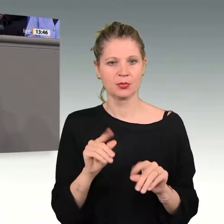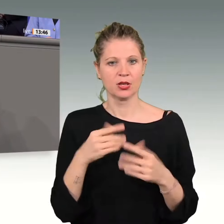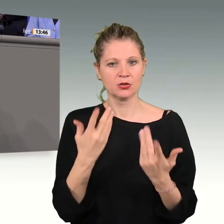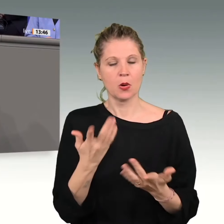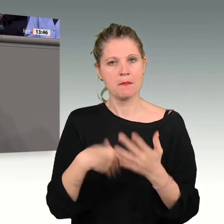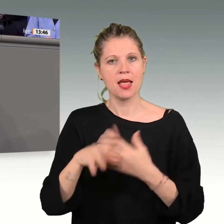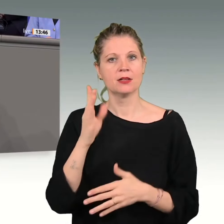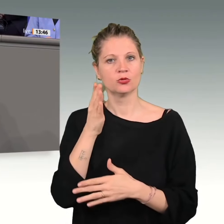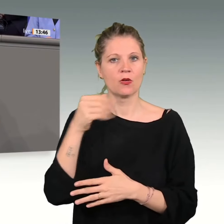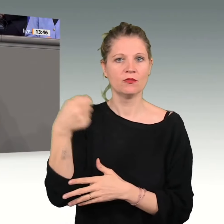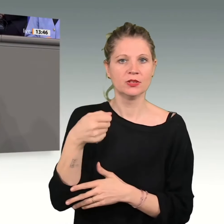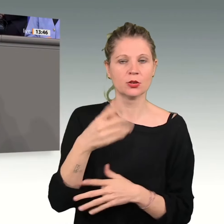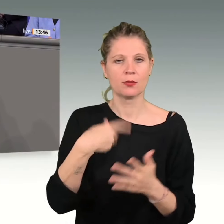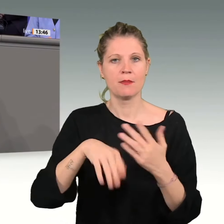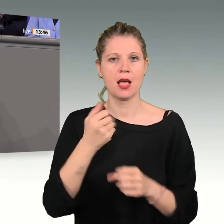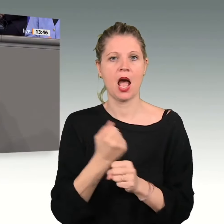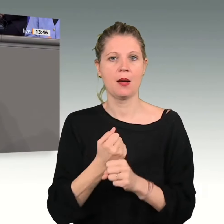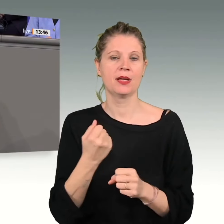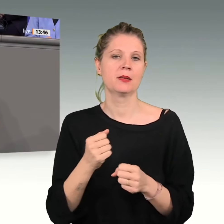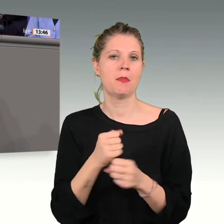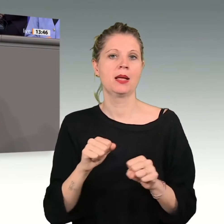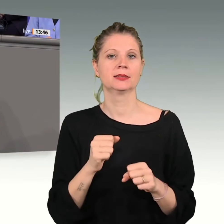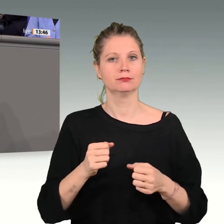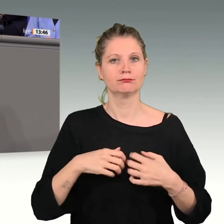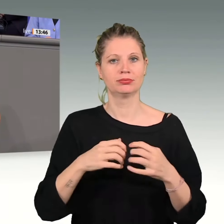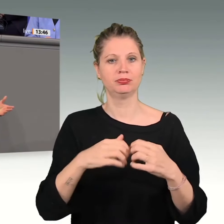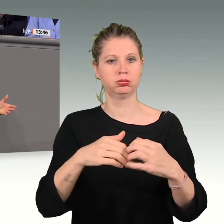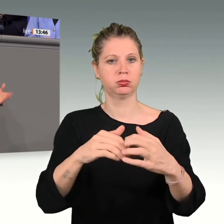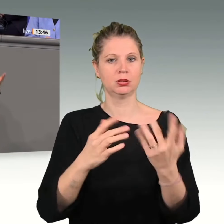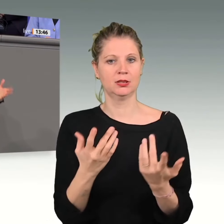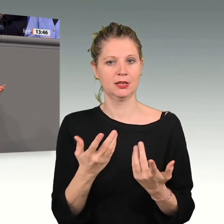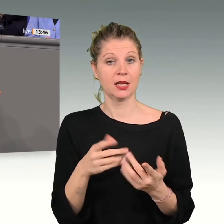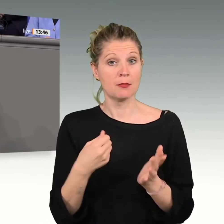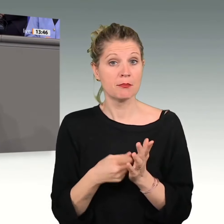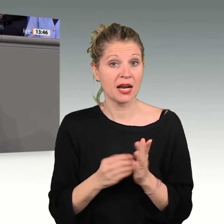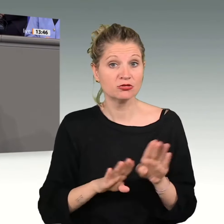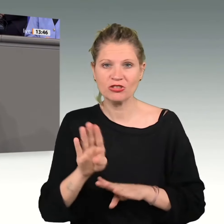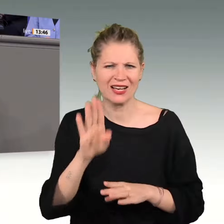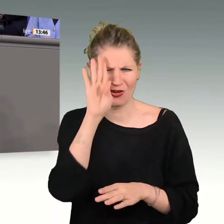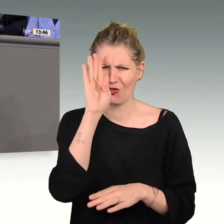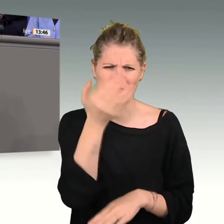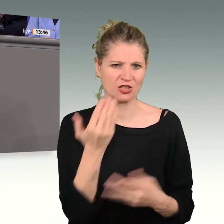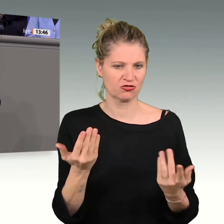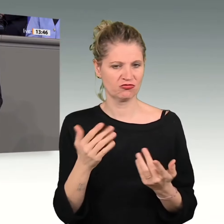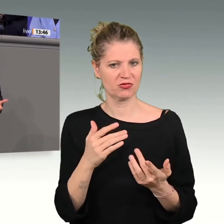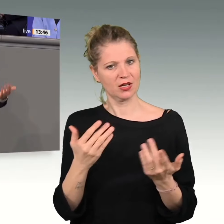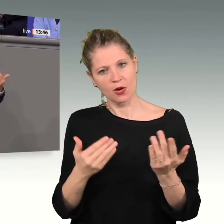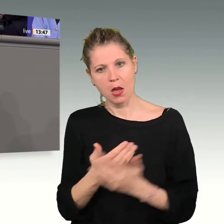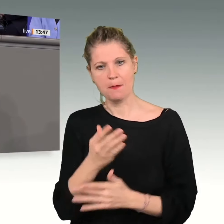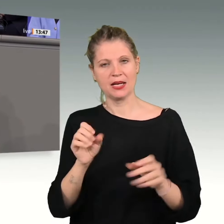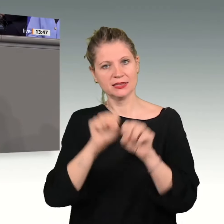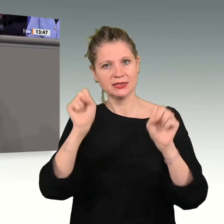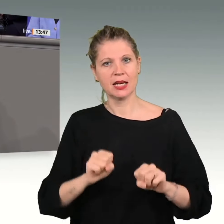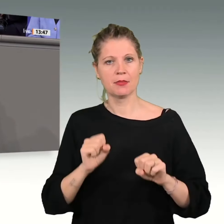Und auch, dass angeblich die Erneuerbaren die Preise steigern, ist natürlich Quatsch. Es ist auch logisch, je mehr erneuerbare Anlagen im System sind, desto seltener müssen